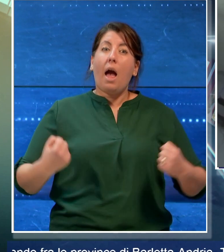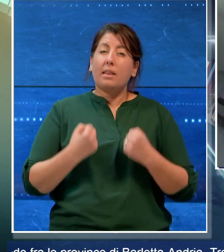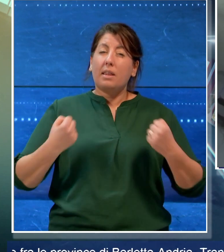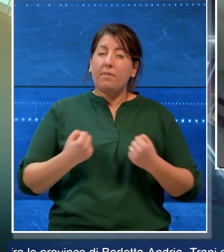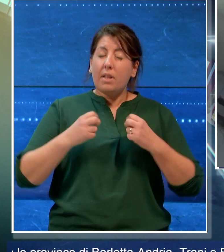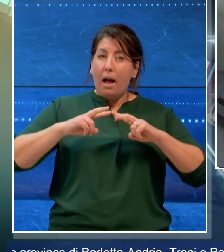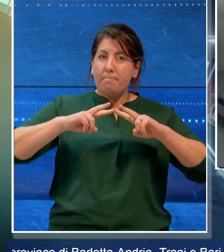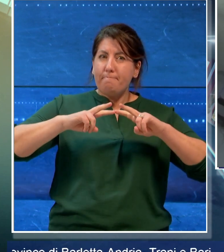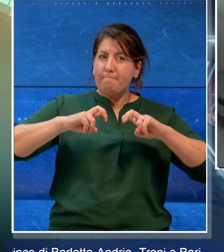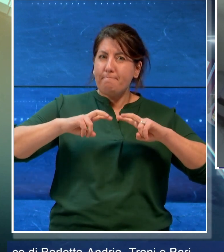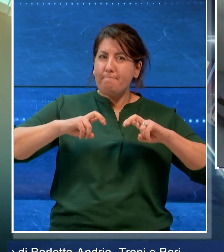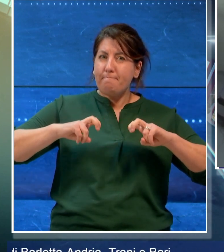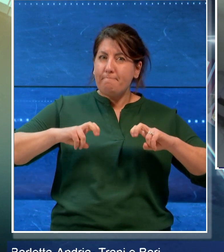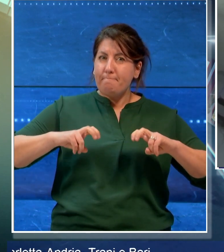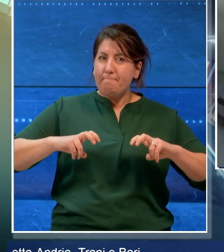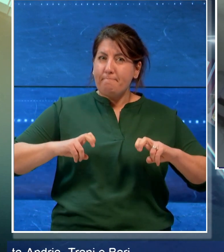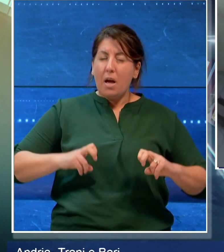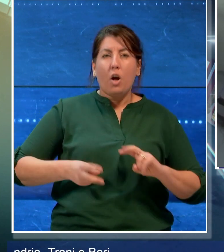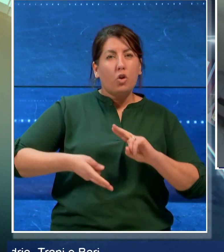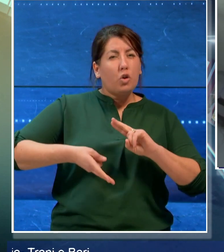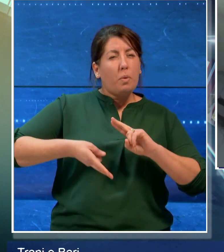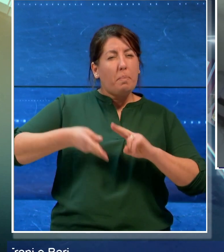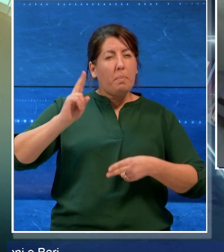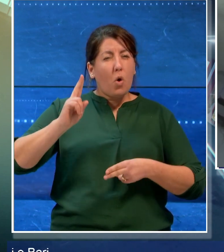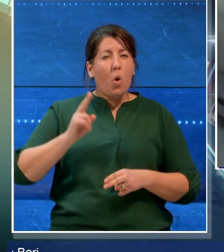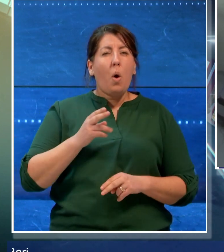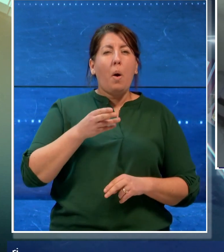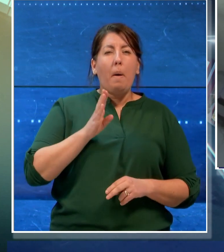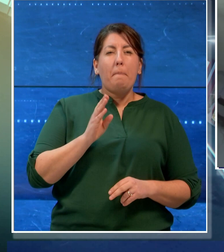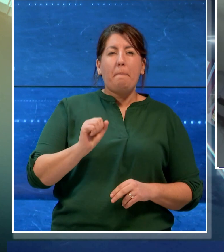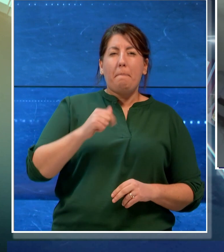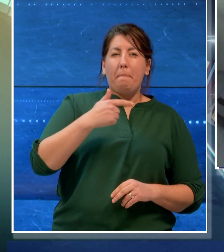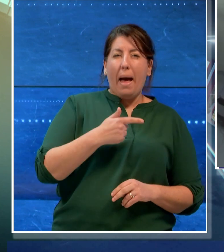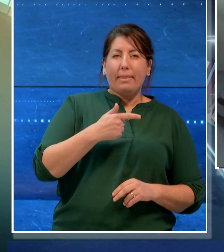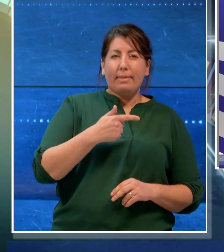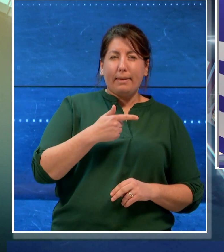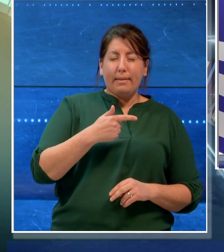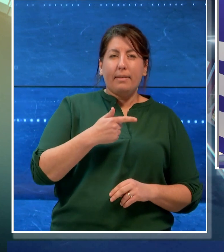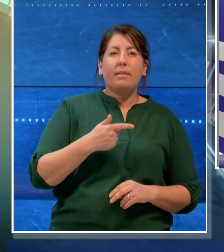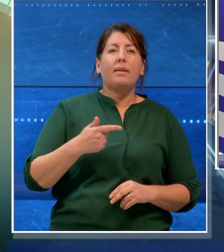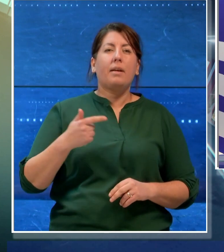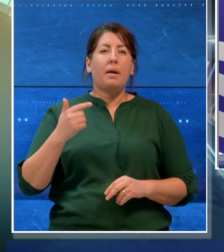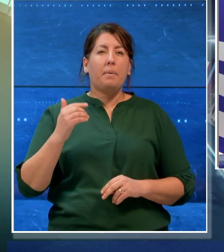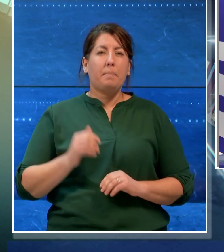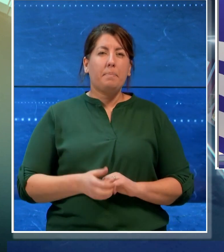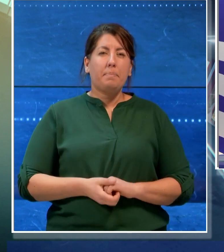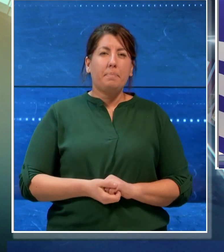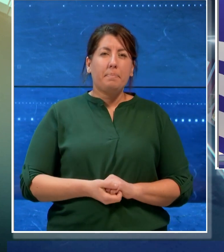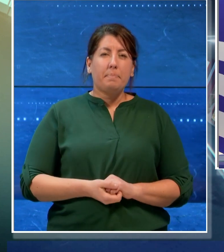stanno concentrando fra le province di Barletta, Andria, Trani.